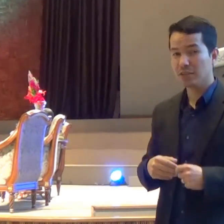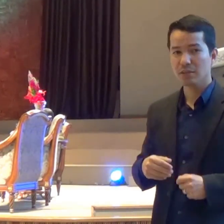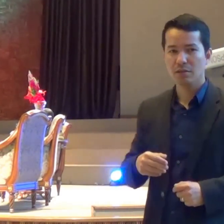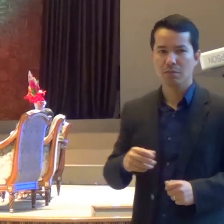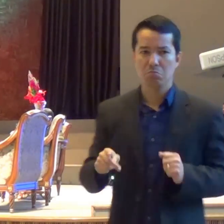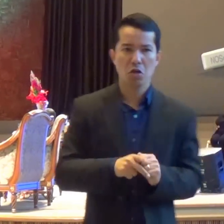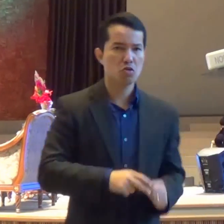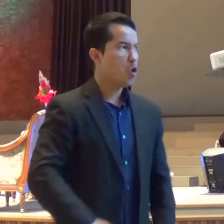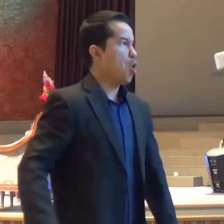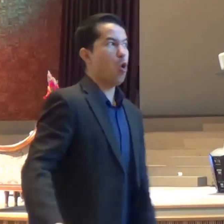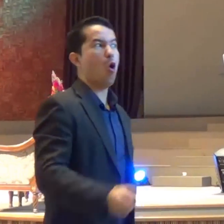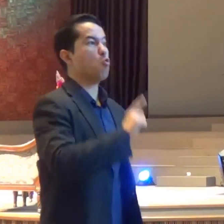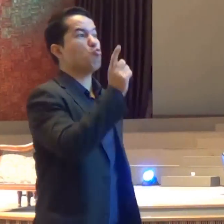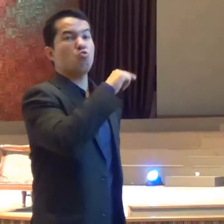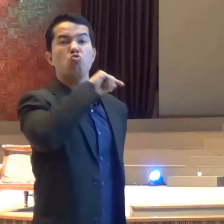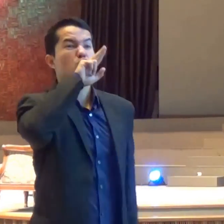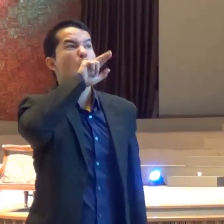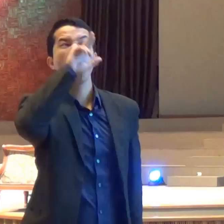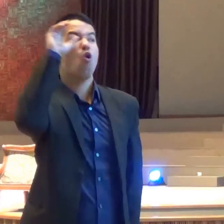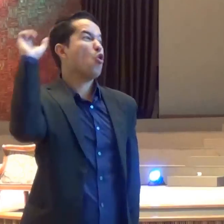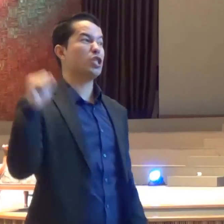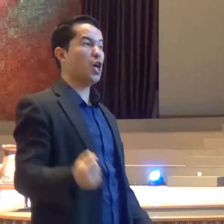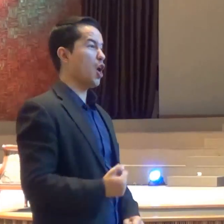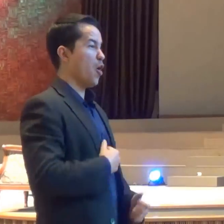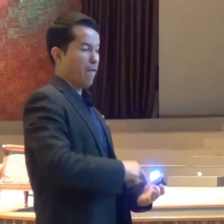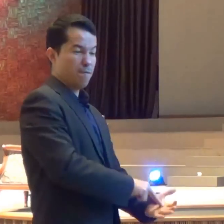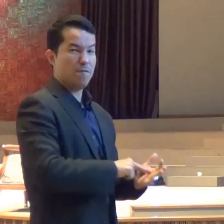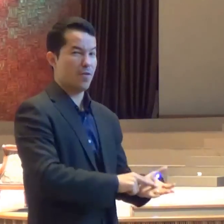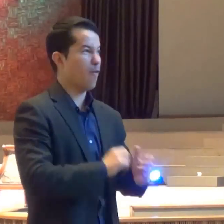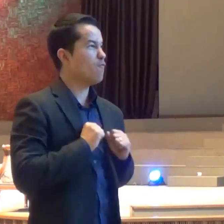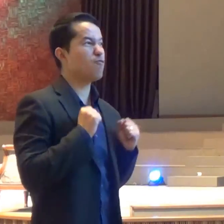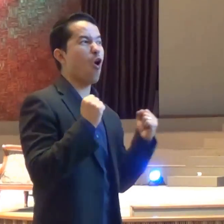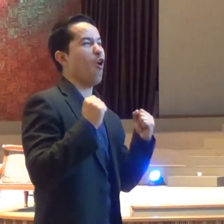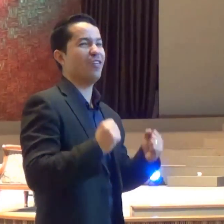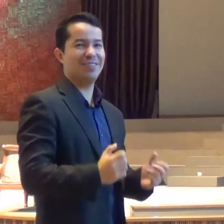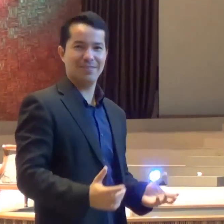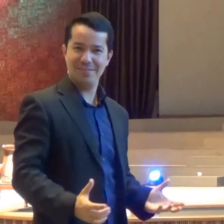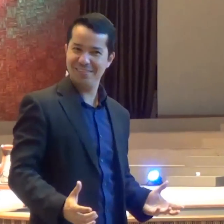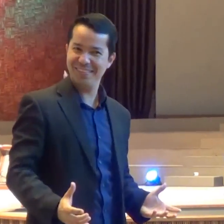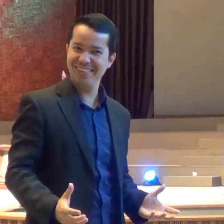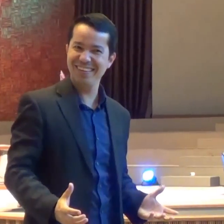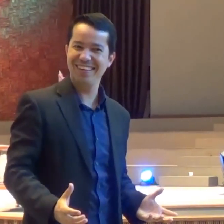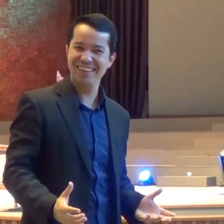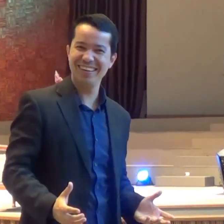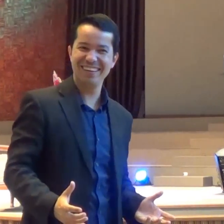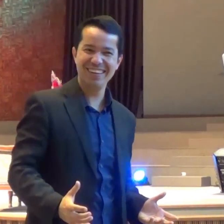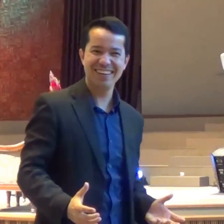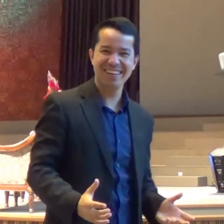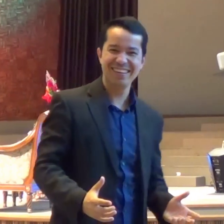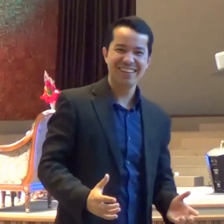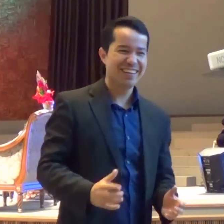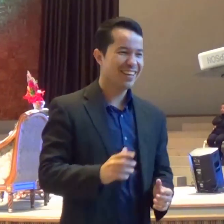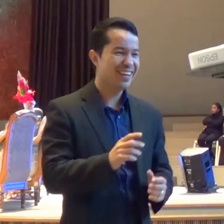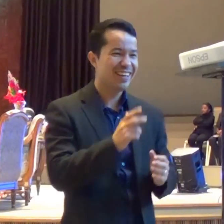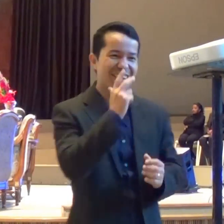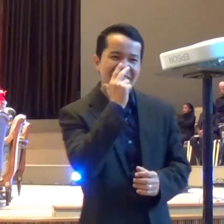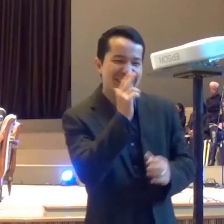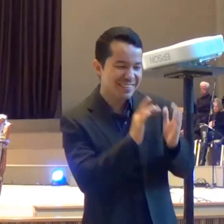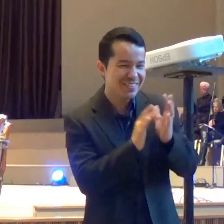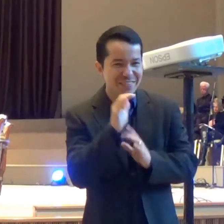Eu acho tremendo Isso Porque Jesus está dizendo Para Pedro Pedro Você é carne Ainda que